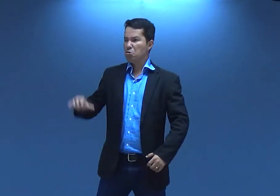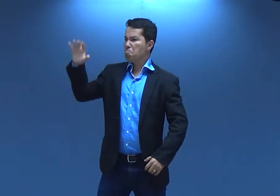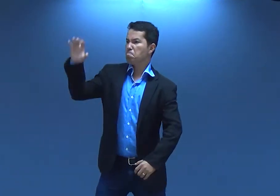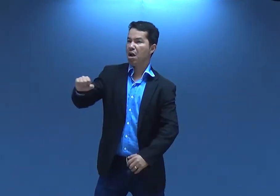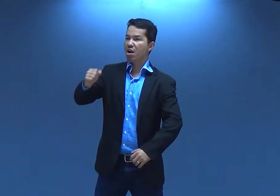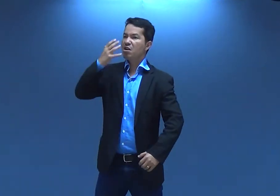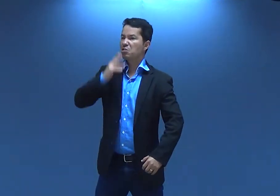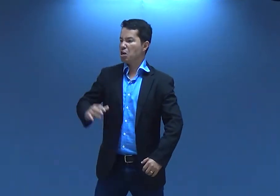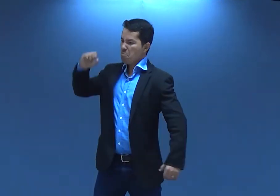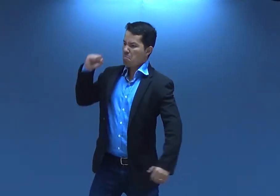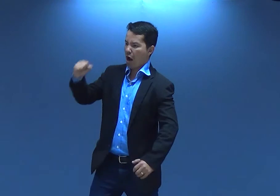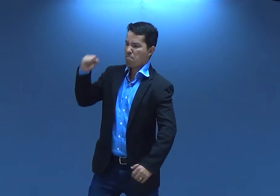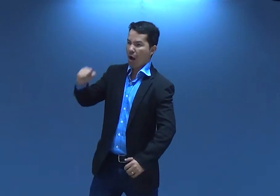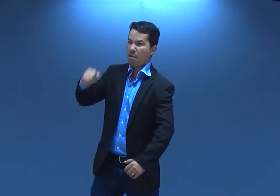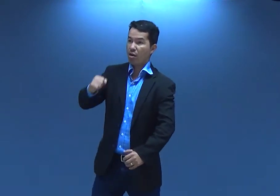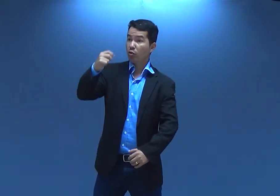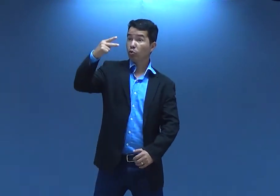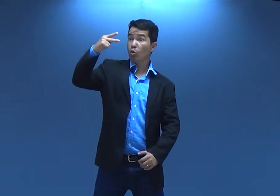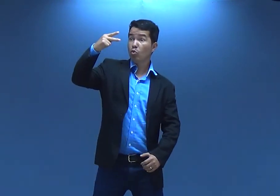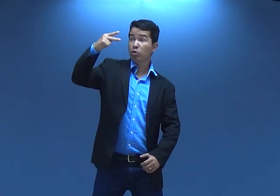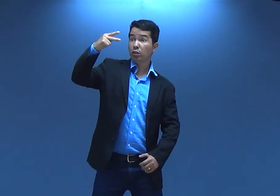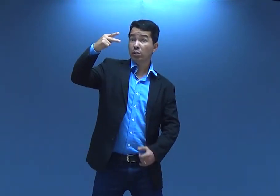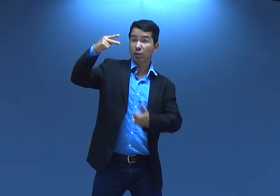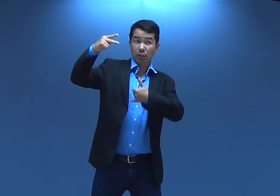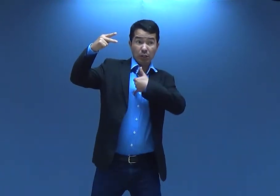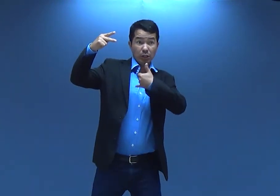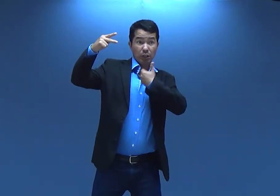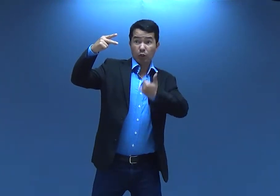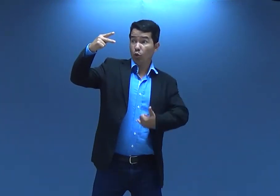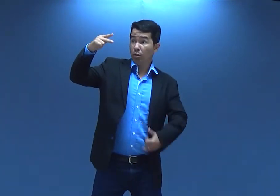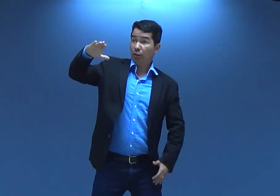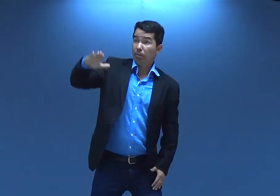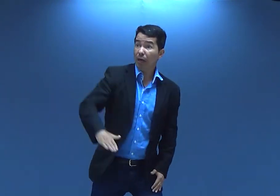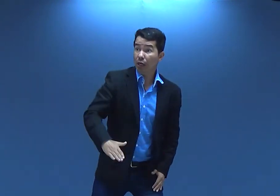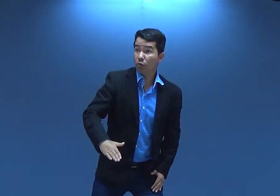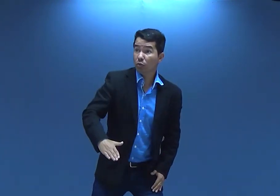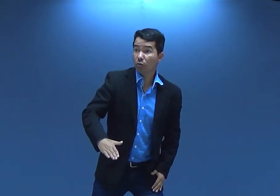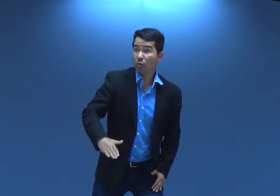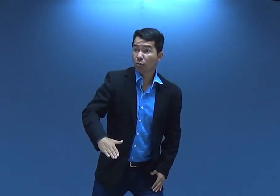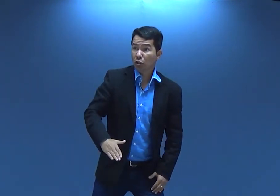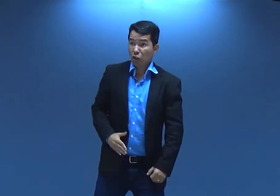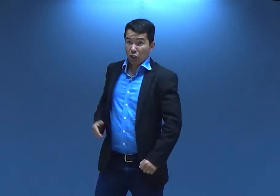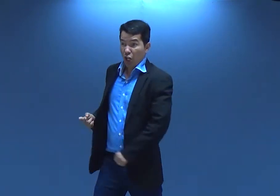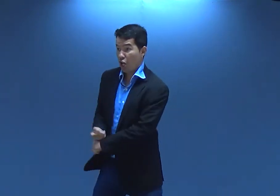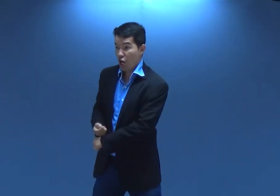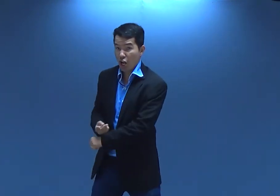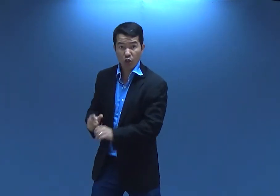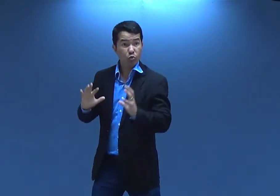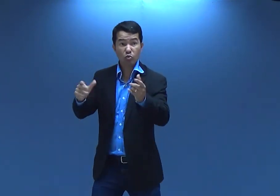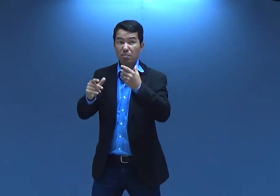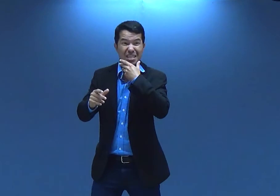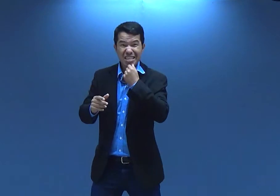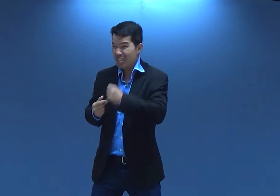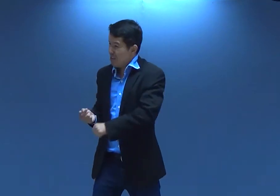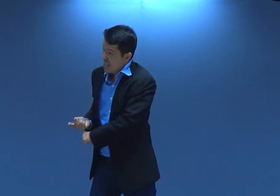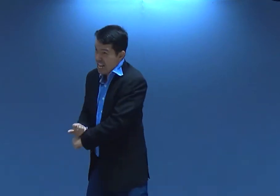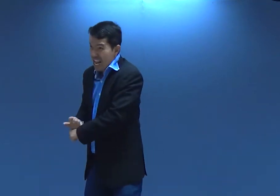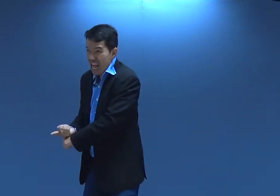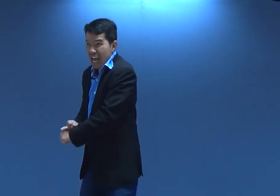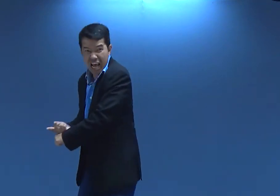Isso não pode. Peguem todas as crianças e matem. Que tiverem dois anos. Menos que dois anos. Matem.